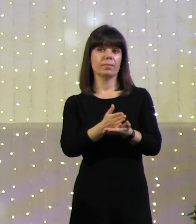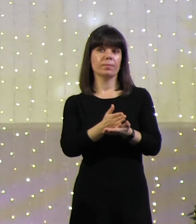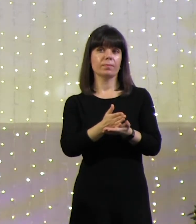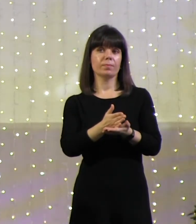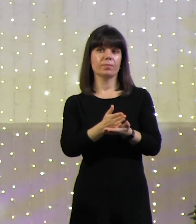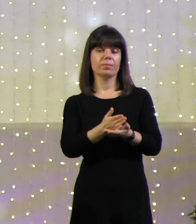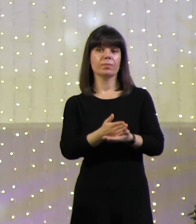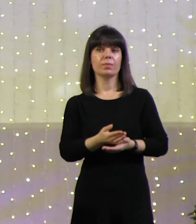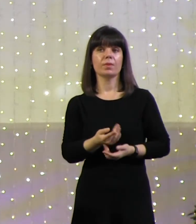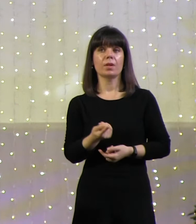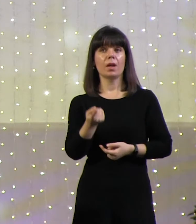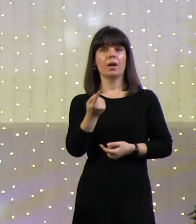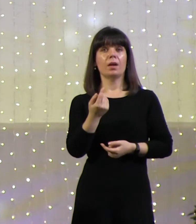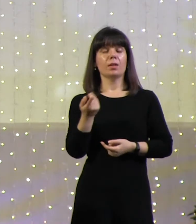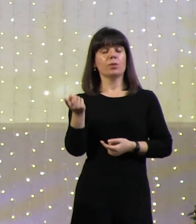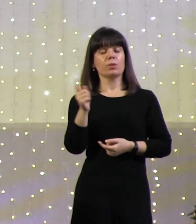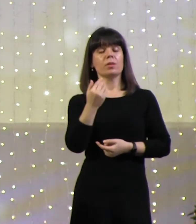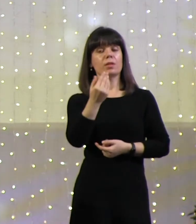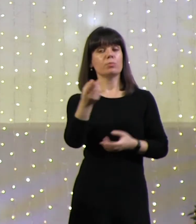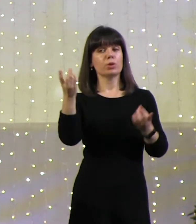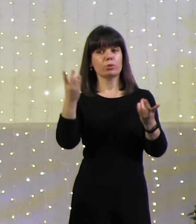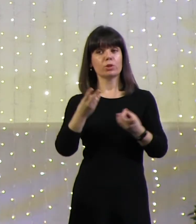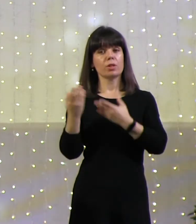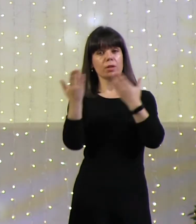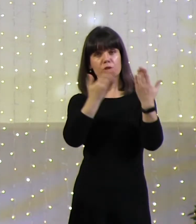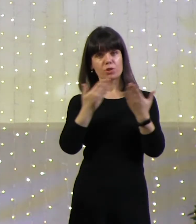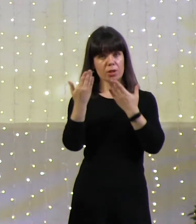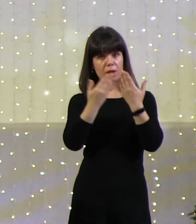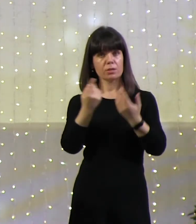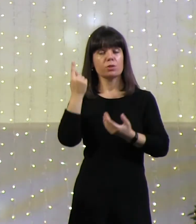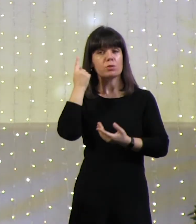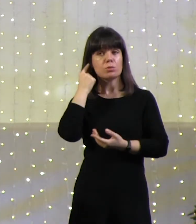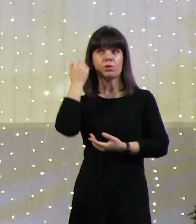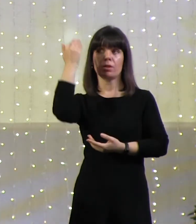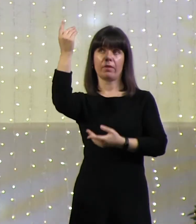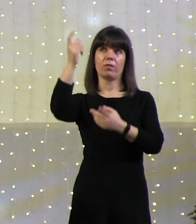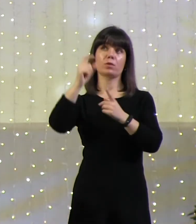Тогда тебе нужно читать и слушать его слово.